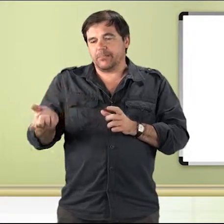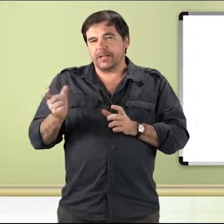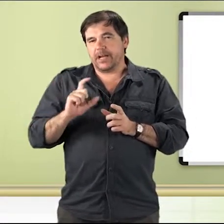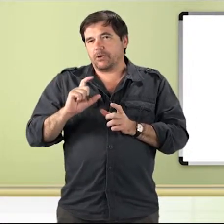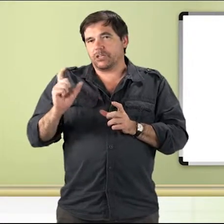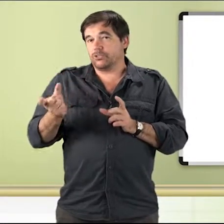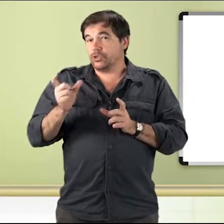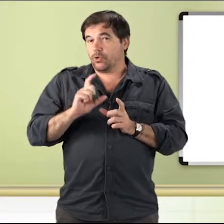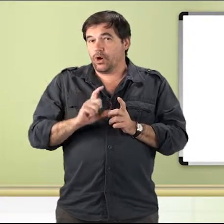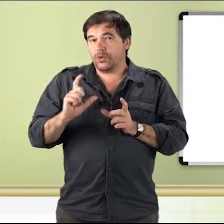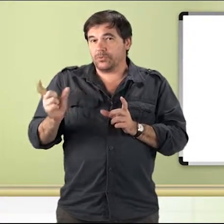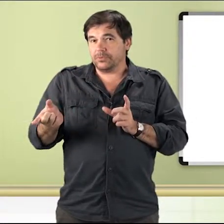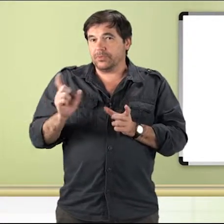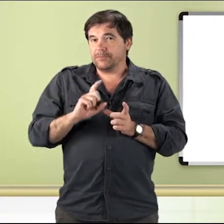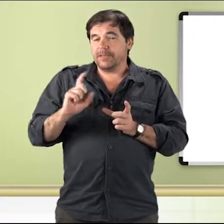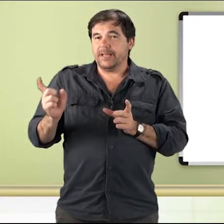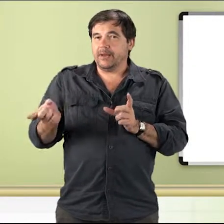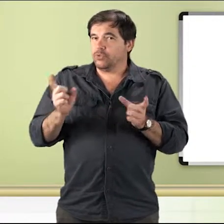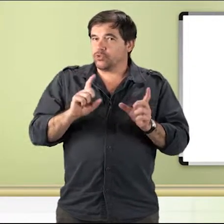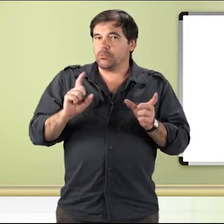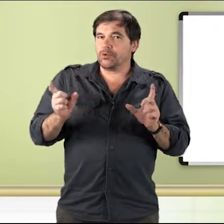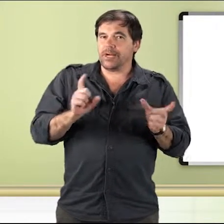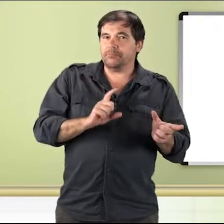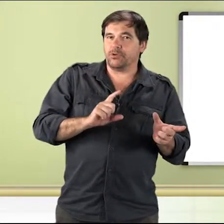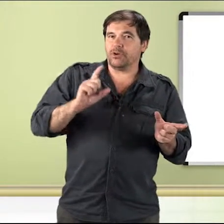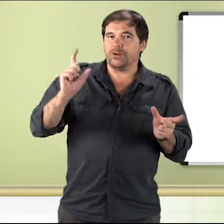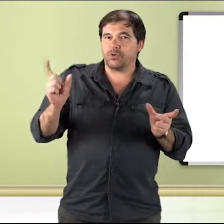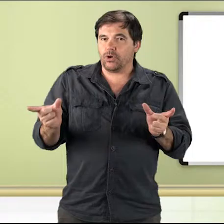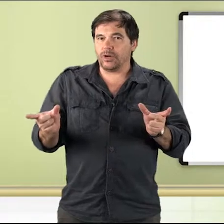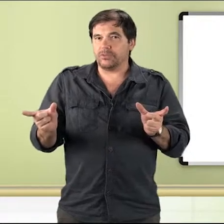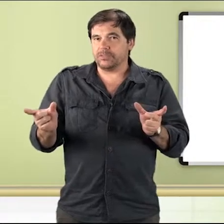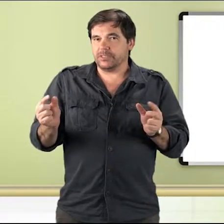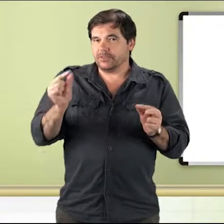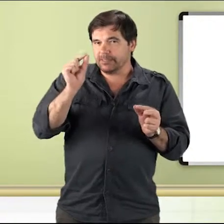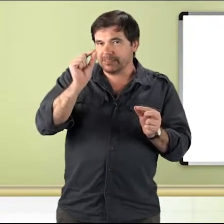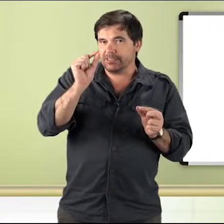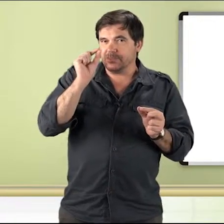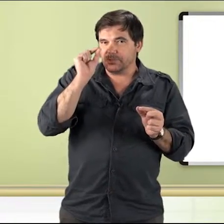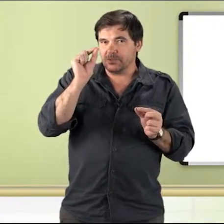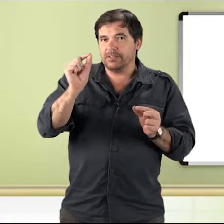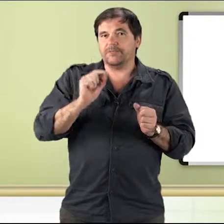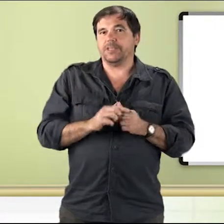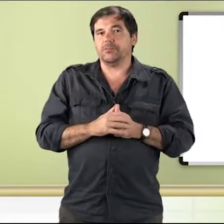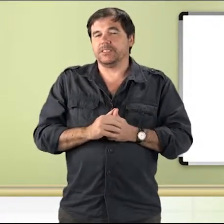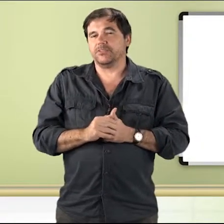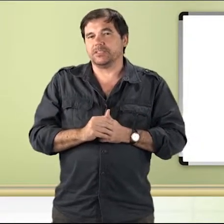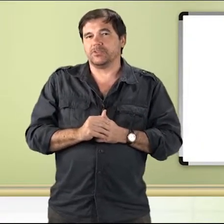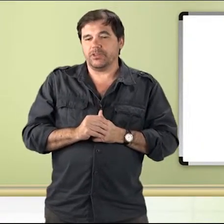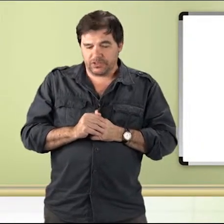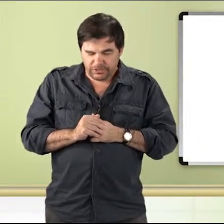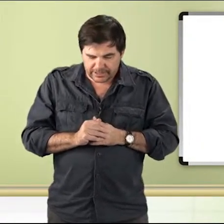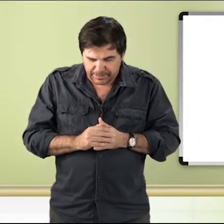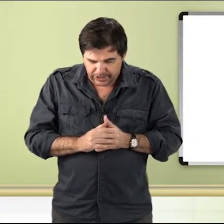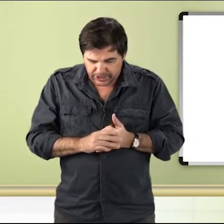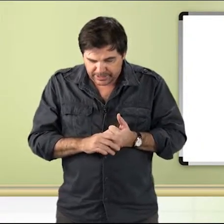porque a questão de quórum, é muito comum cair em prova quórum. Então, observação com essa minha dica.